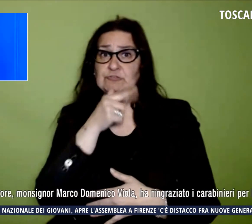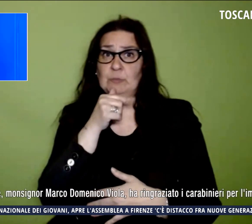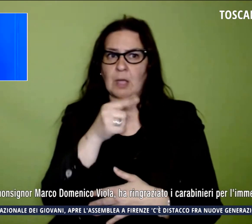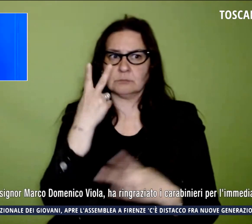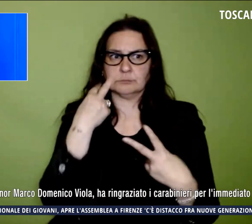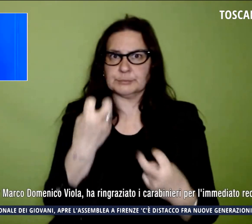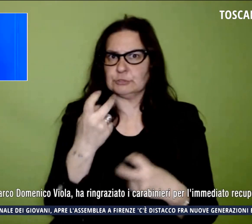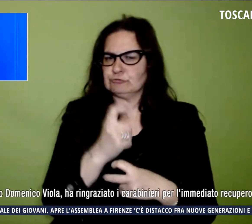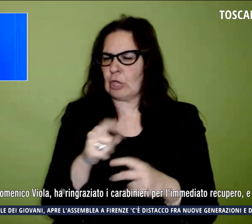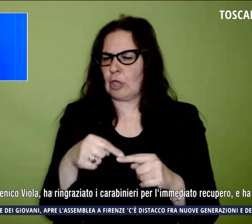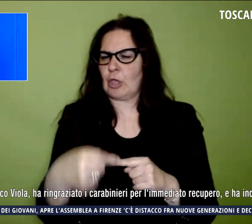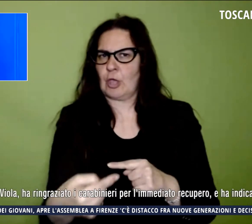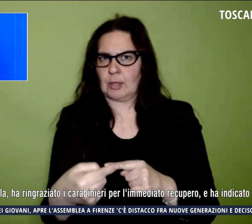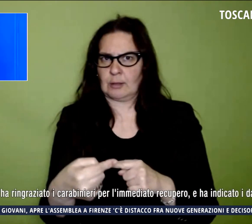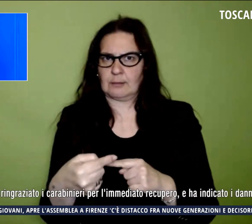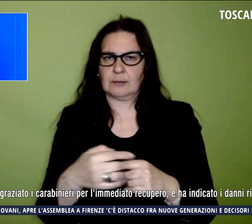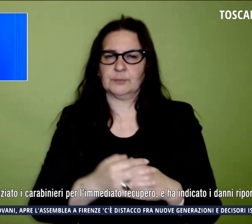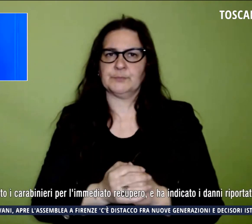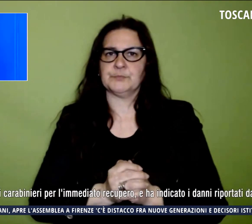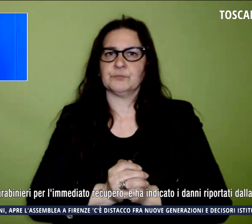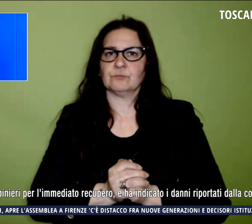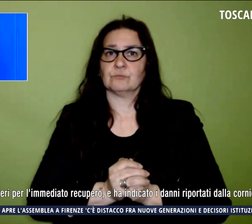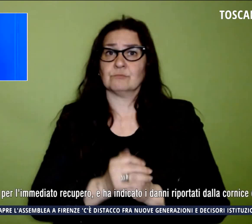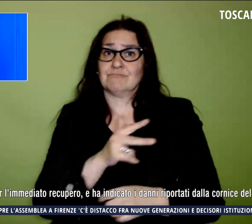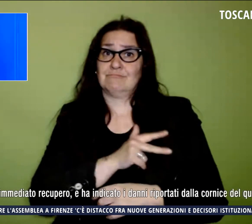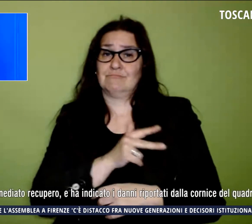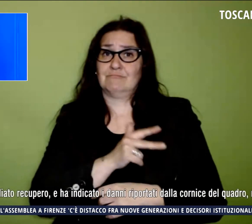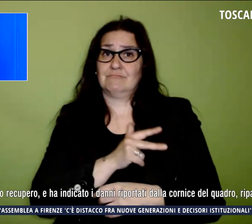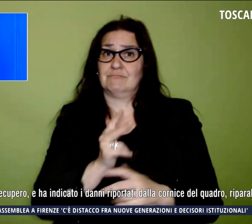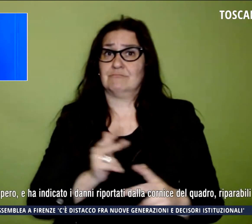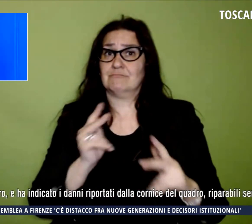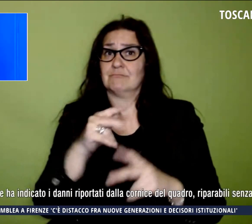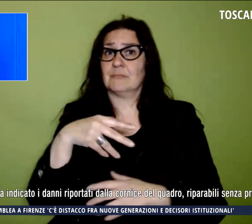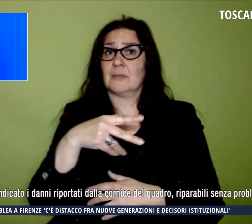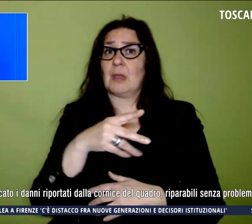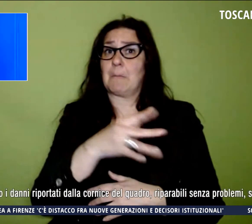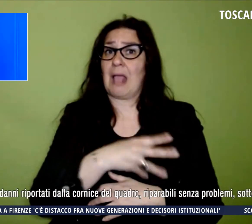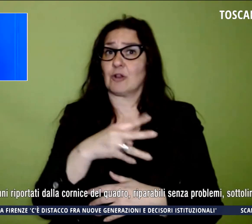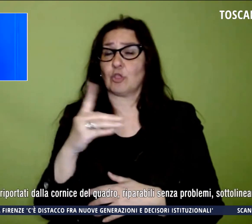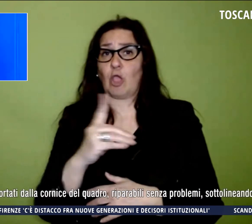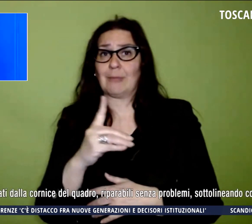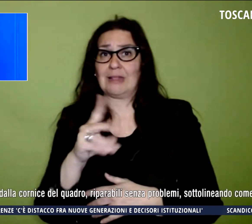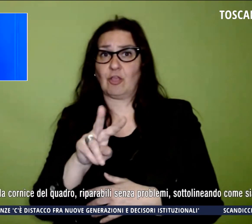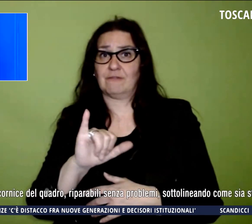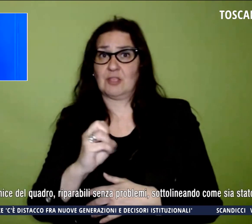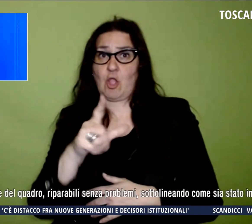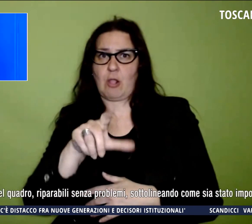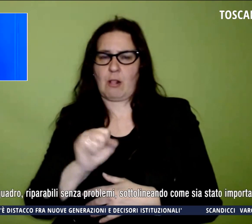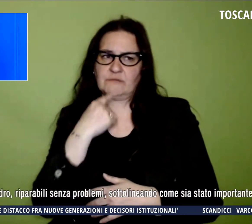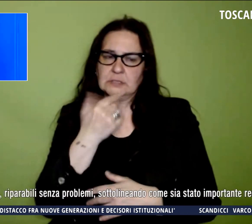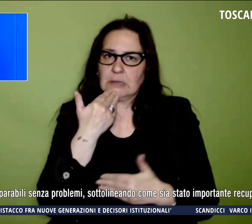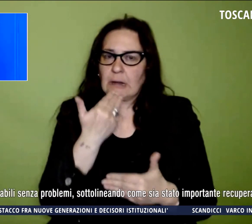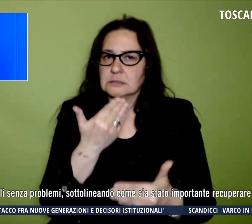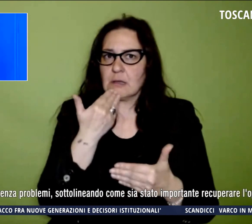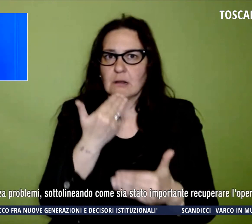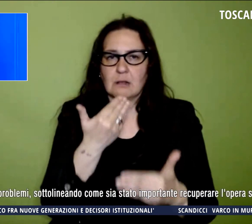giorni. Il priore della Basilica, Monsignor Marco Domenico Viola, ha ringraziato i carabinieri per l'immediato